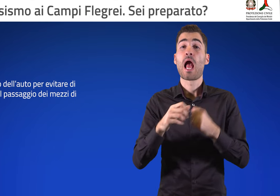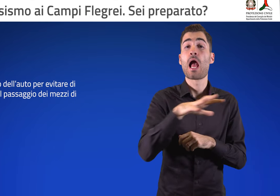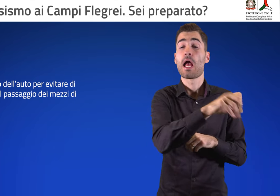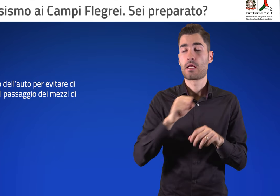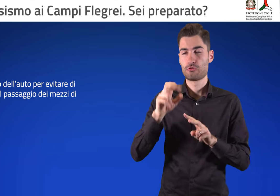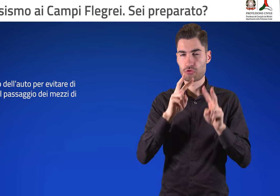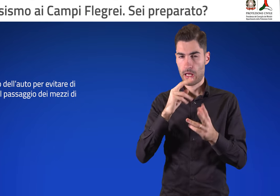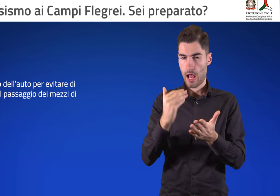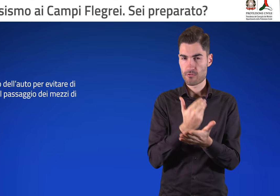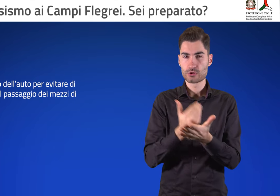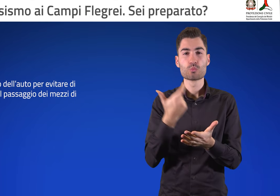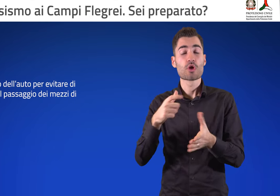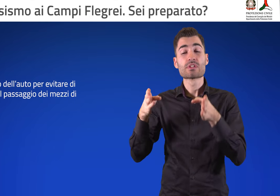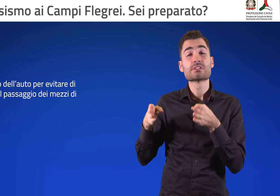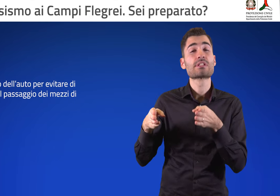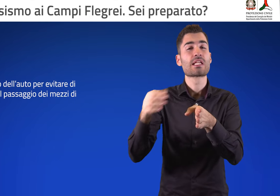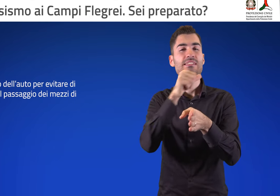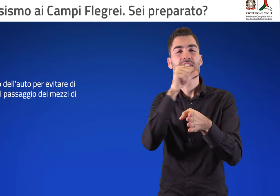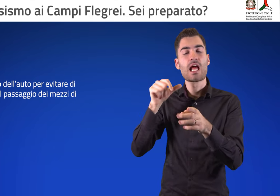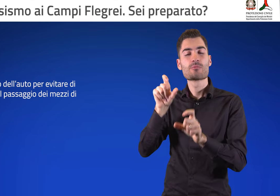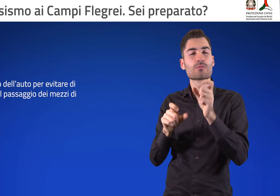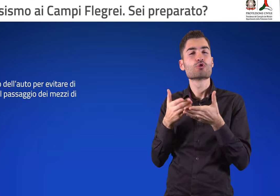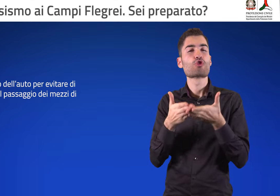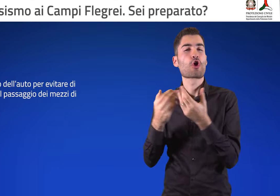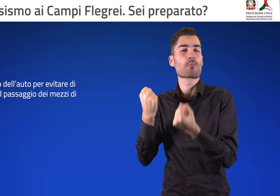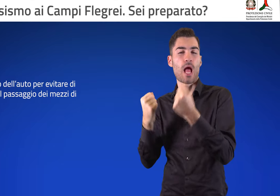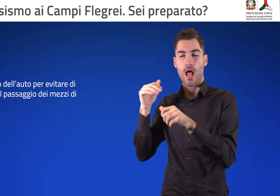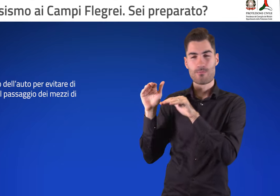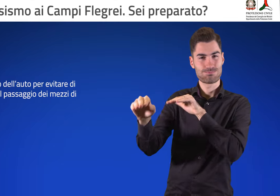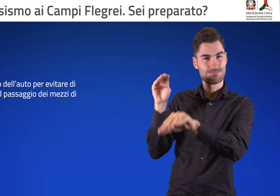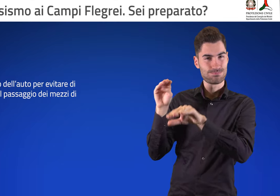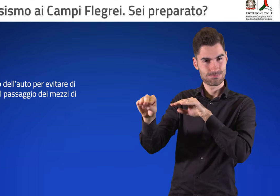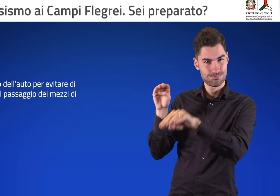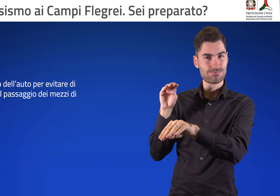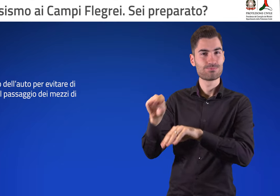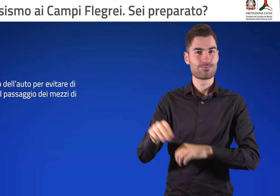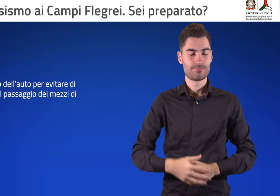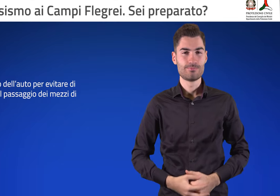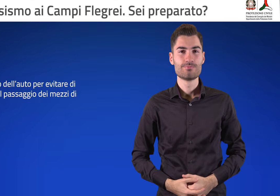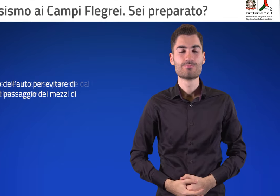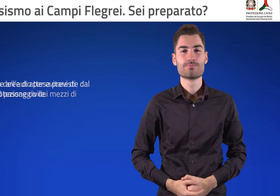Limita l'uso dell'auto per evitare di intralciare il passaggio dei mezzi di soccorso.